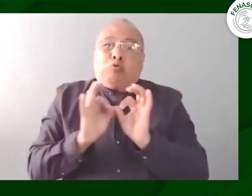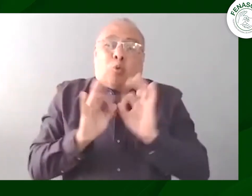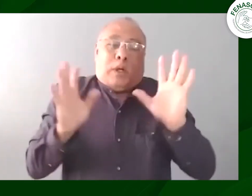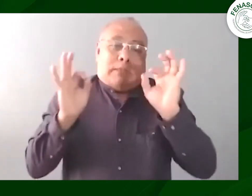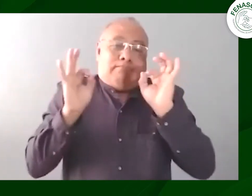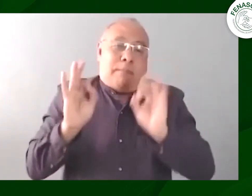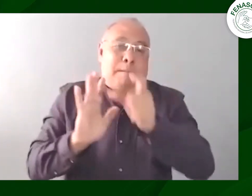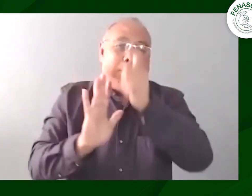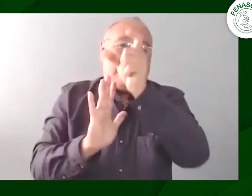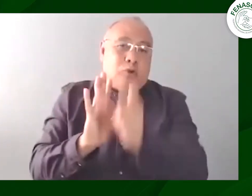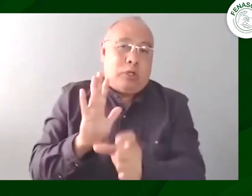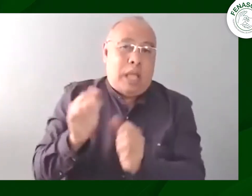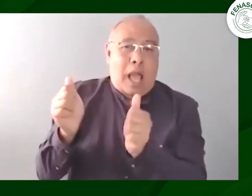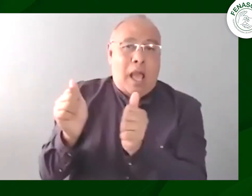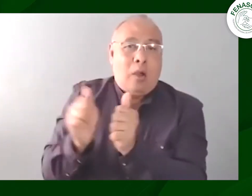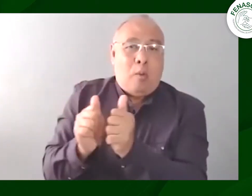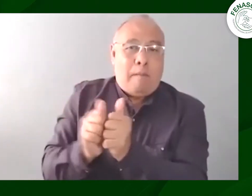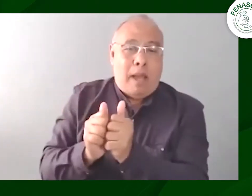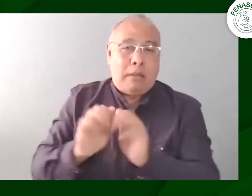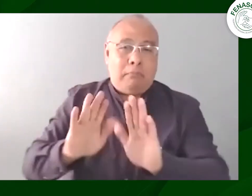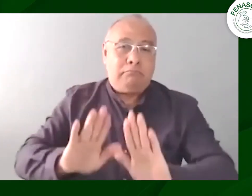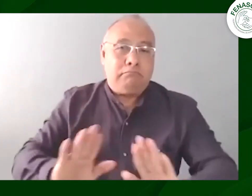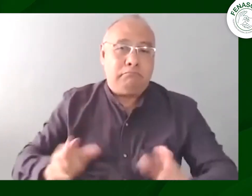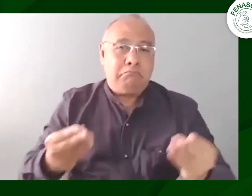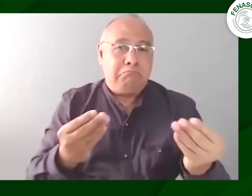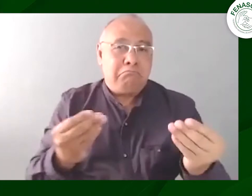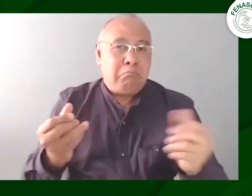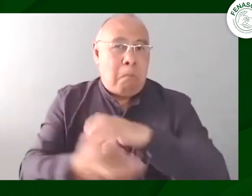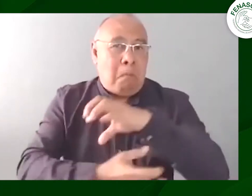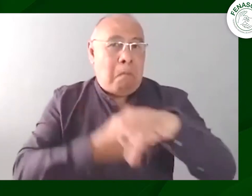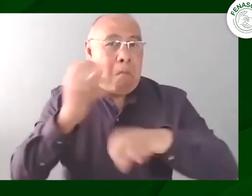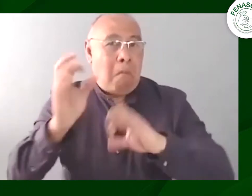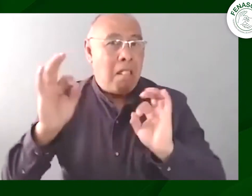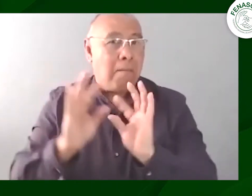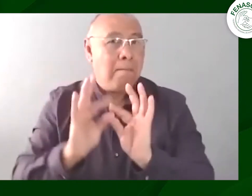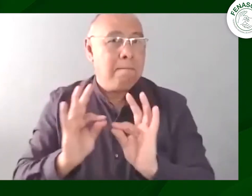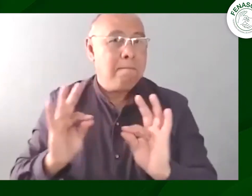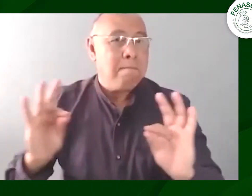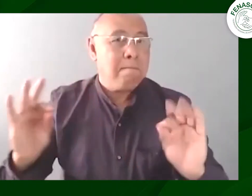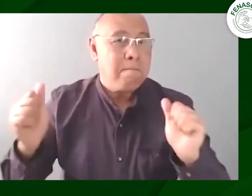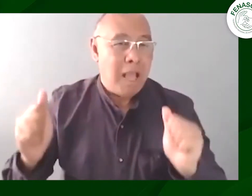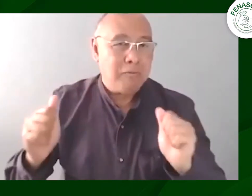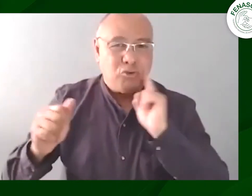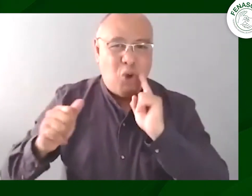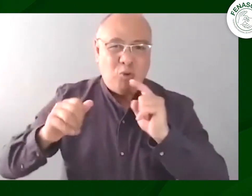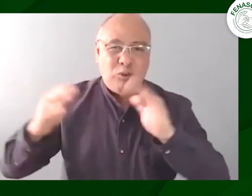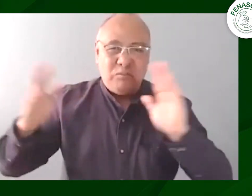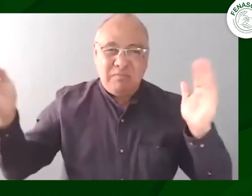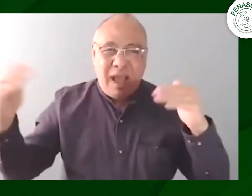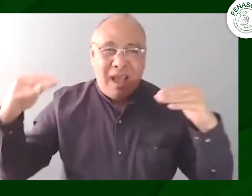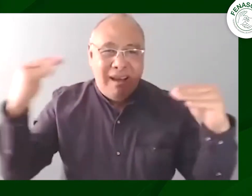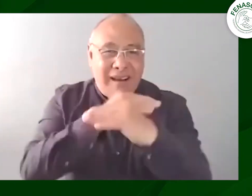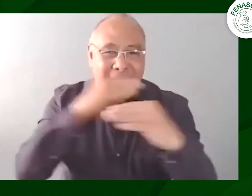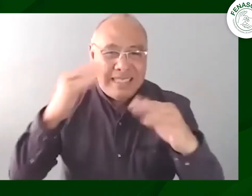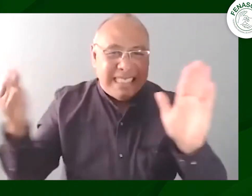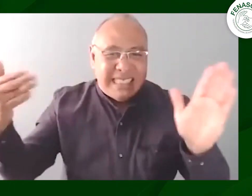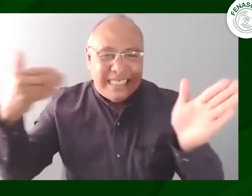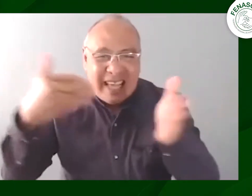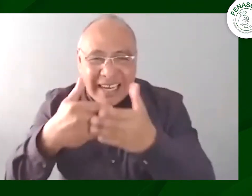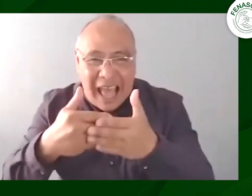acto muy complicado hubiera podido pasar a violencia o a otro tipo de cosas sin embargo gracias a la incidencia y la participación de